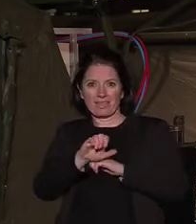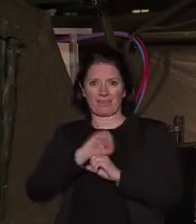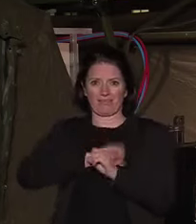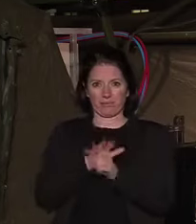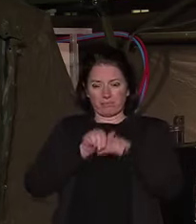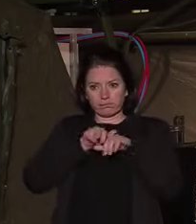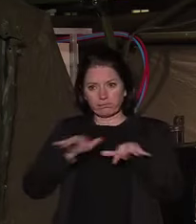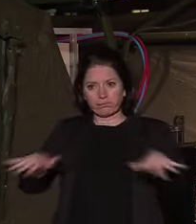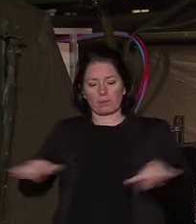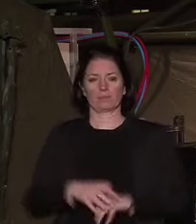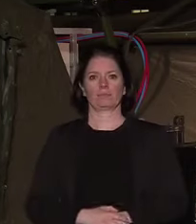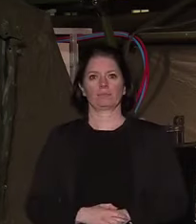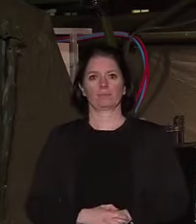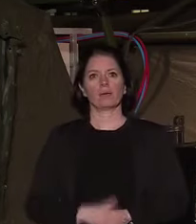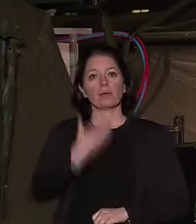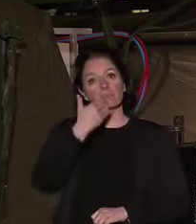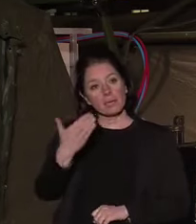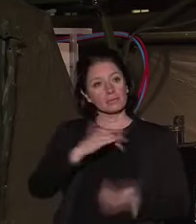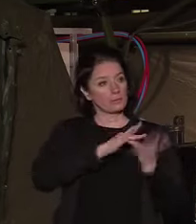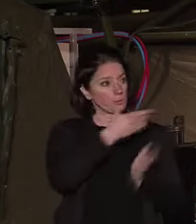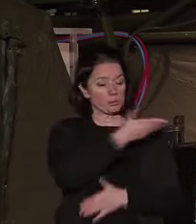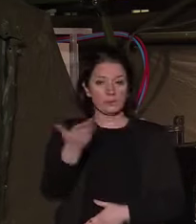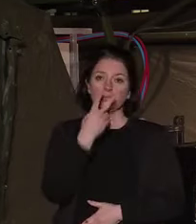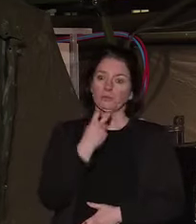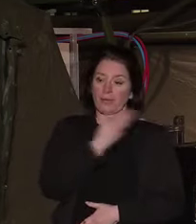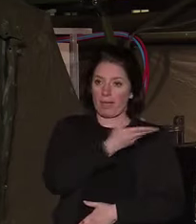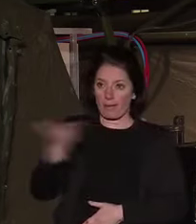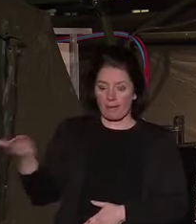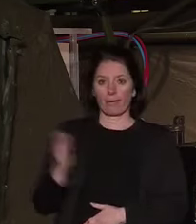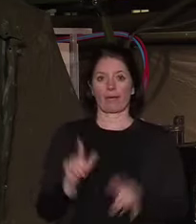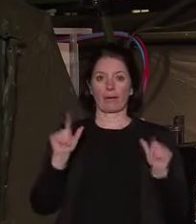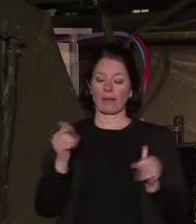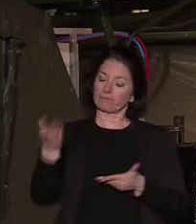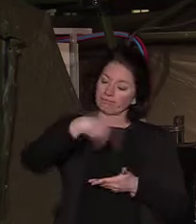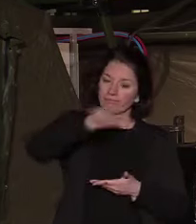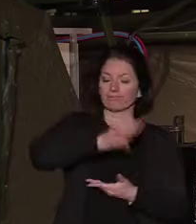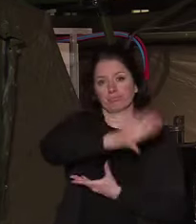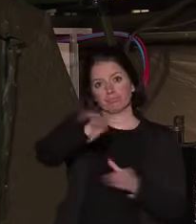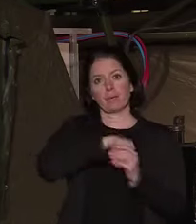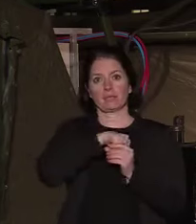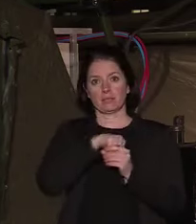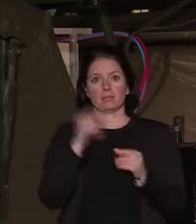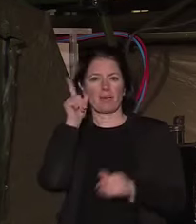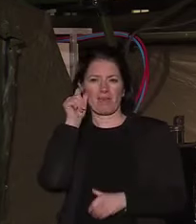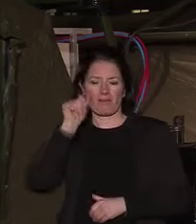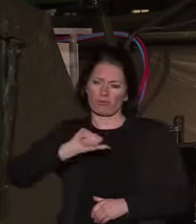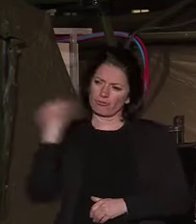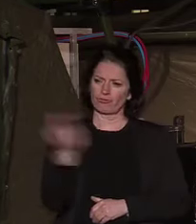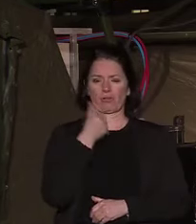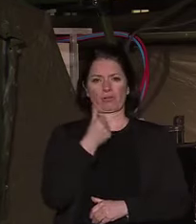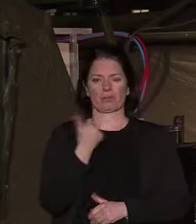Je vous remercie, mes chers compatriotes, de cette part que vous prenez à l'effort collectif. Elle est indispensable.